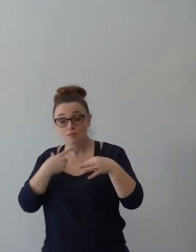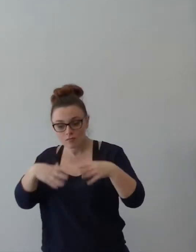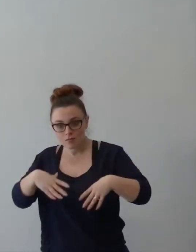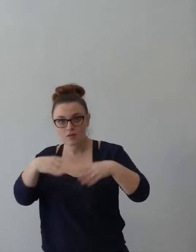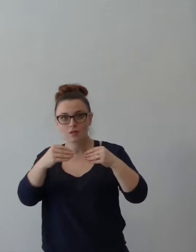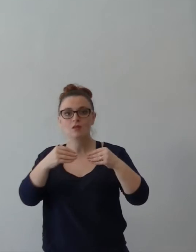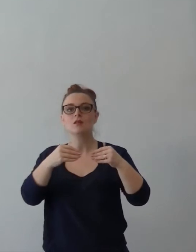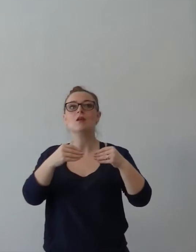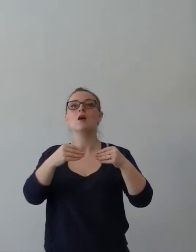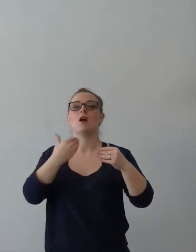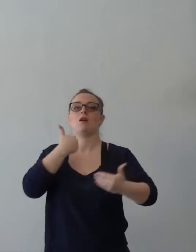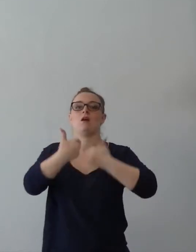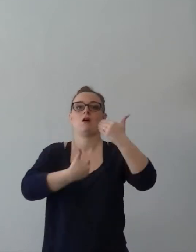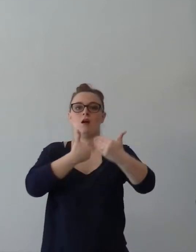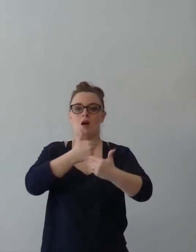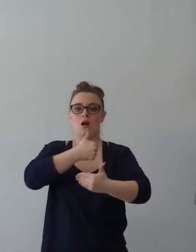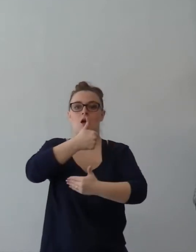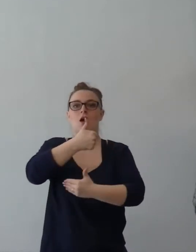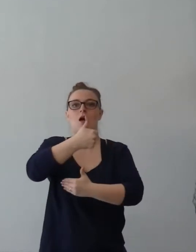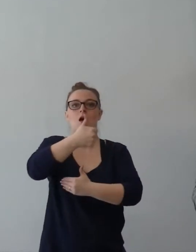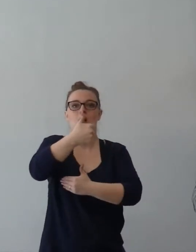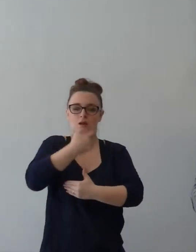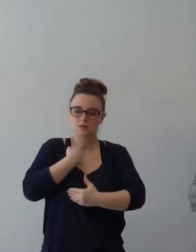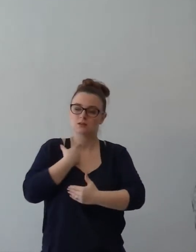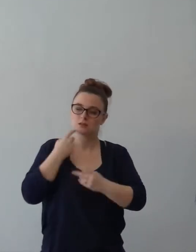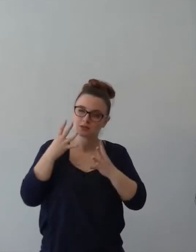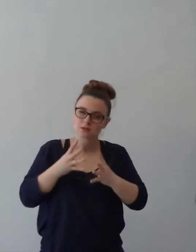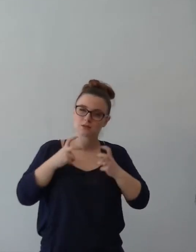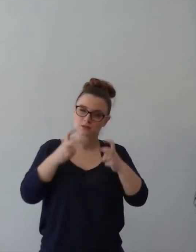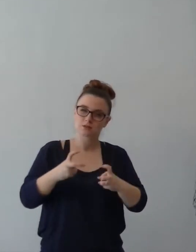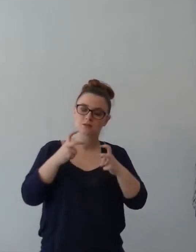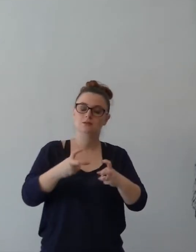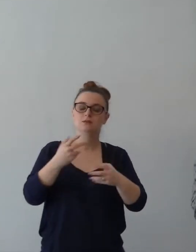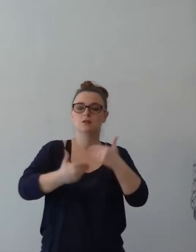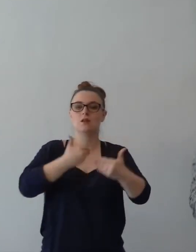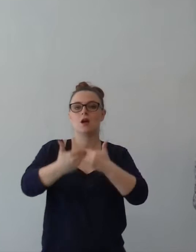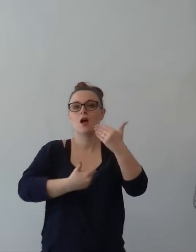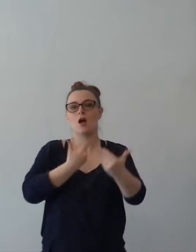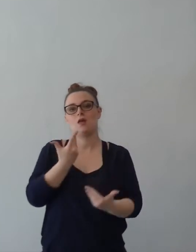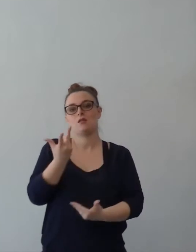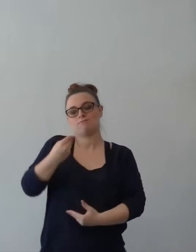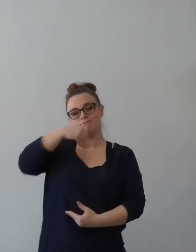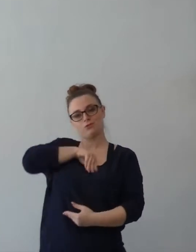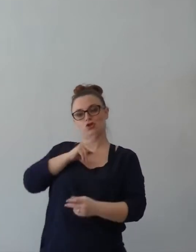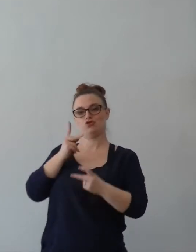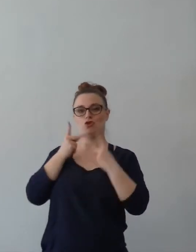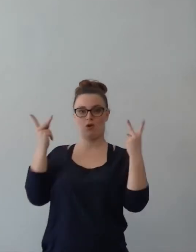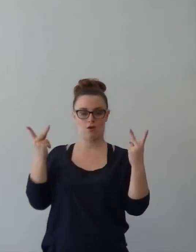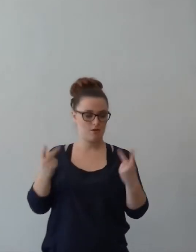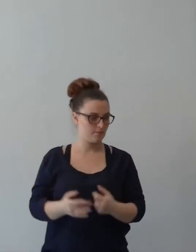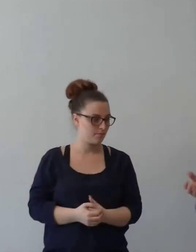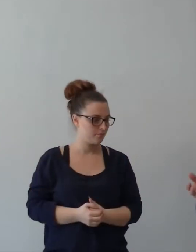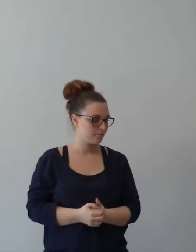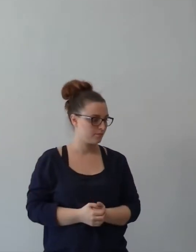finirlo nella gioia. In pratica bisogna avere gioia nelle nostre vite. Non possiamo scendere dalla gioia.